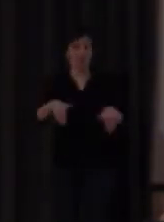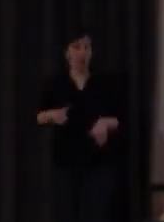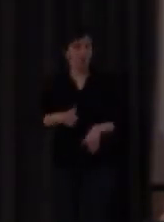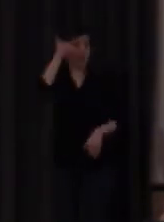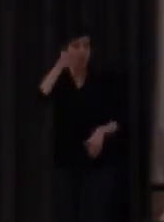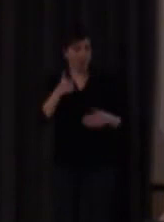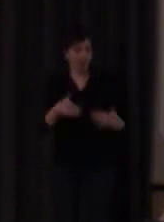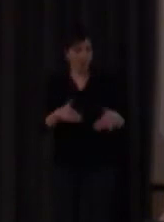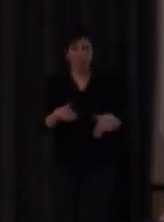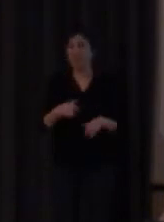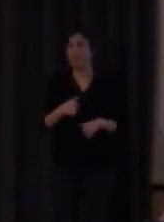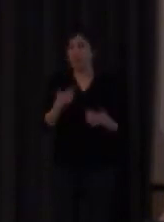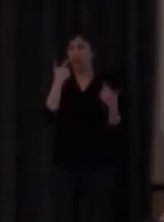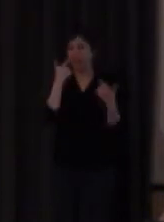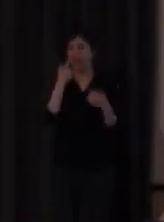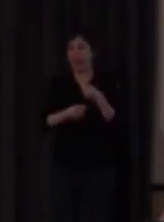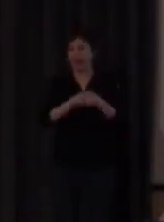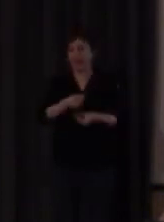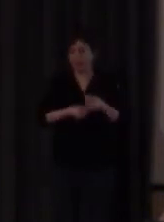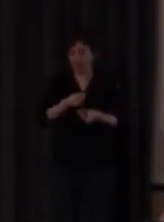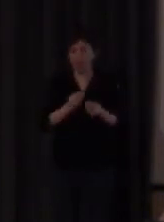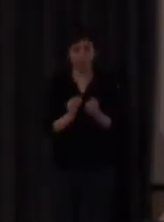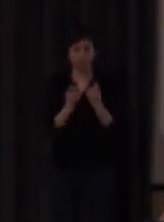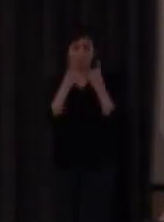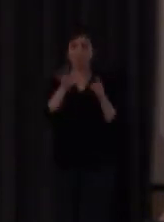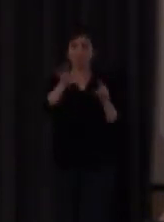vamos a hacer una cosa vamos a coger profesionales